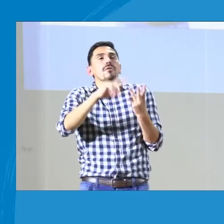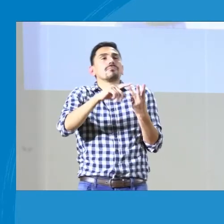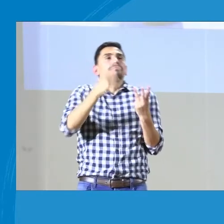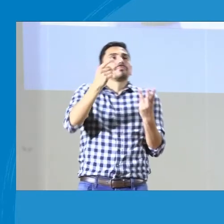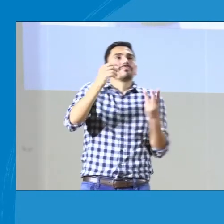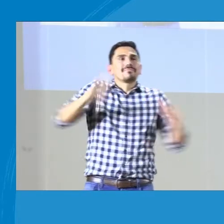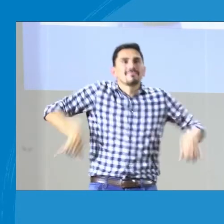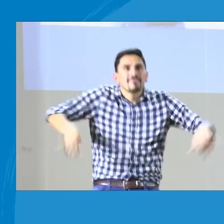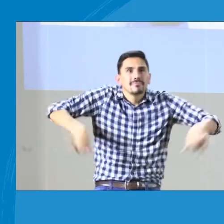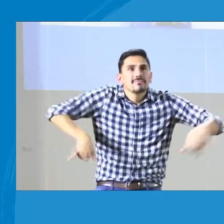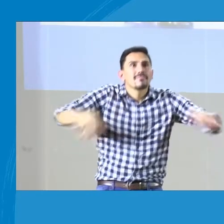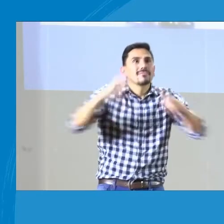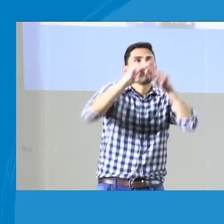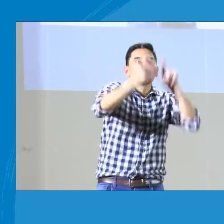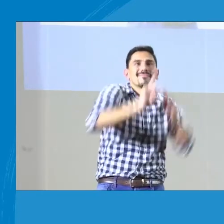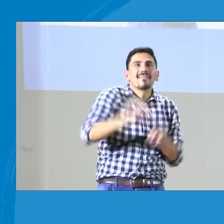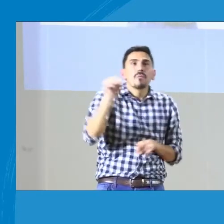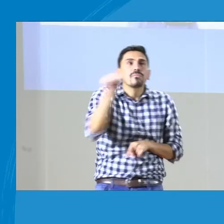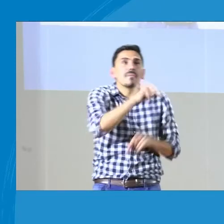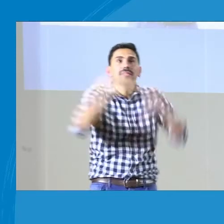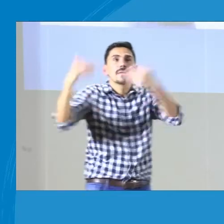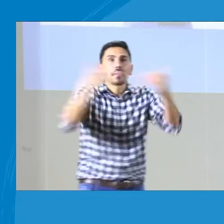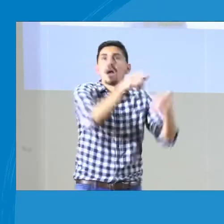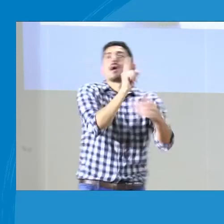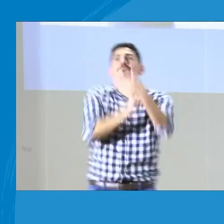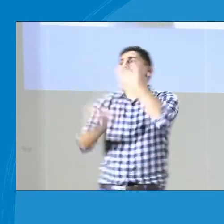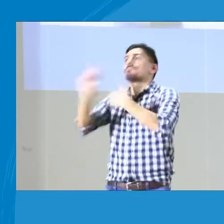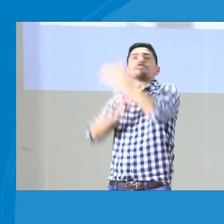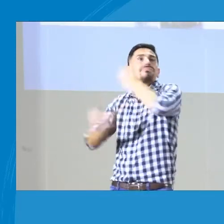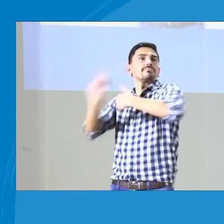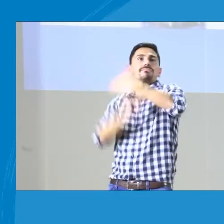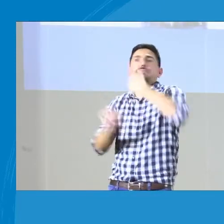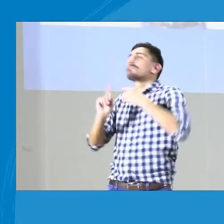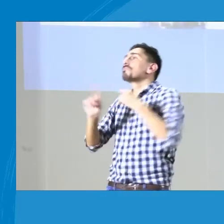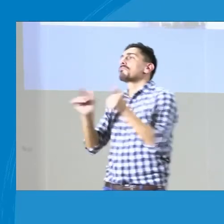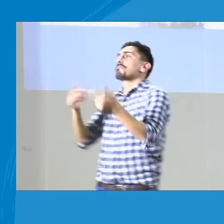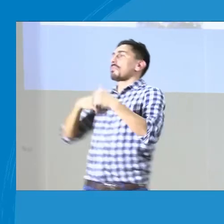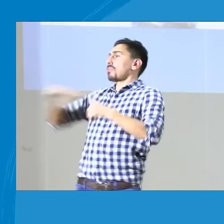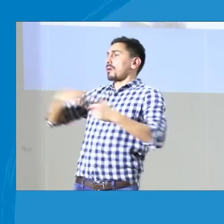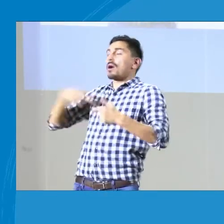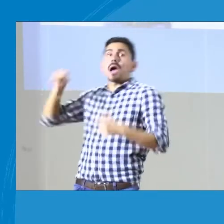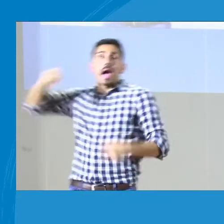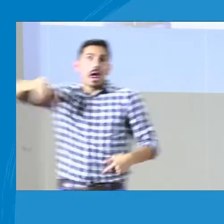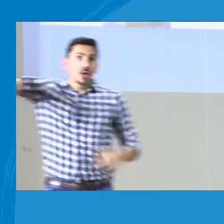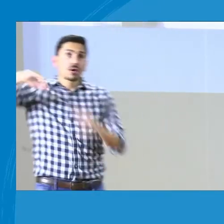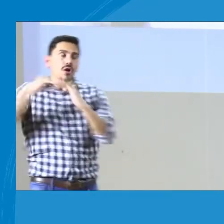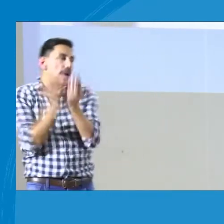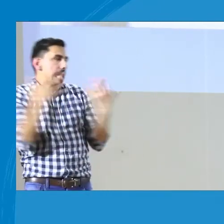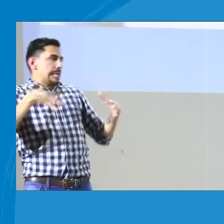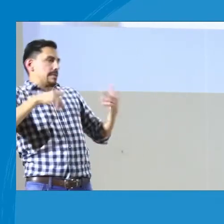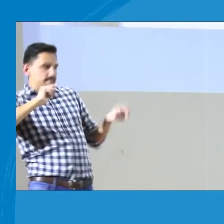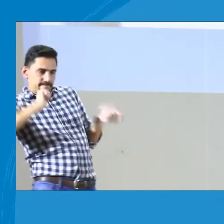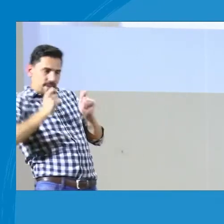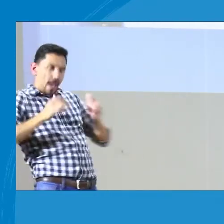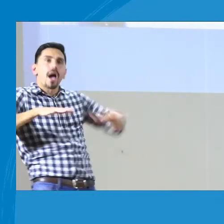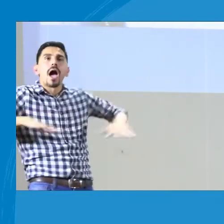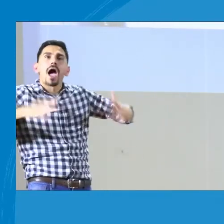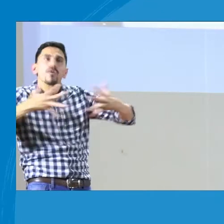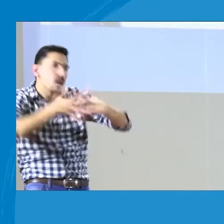con discapacidad visual, cognitiva, física, y pueden ingresar a estas aulas regulares, porque obviamente tienen el